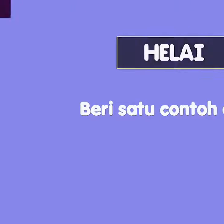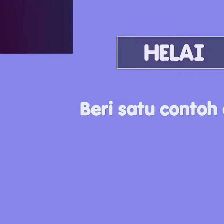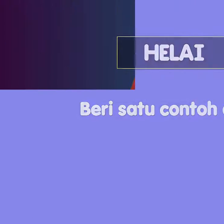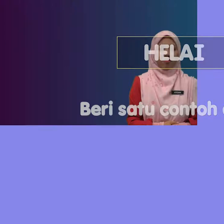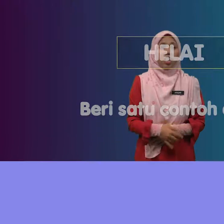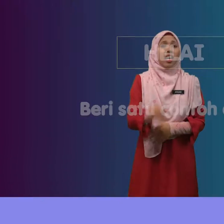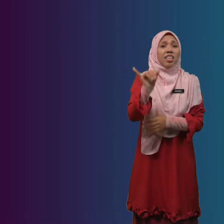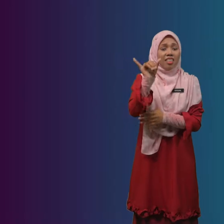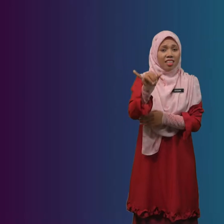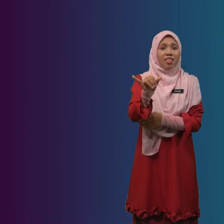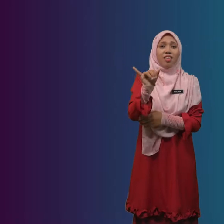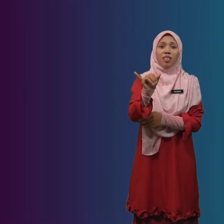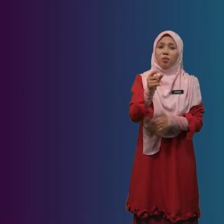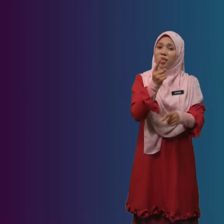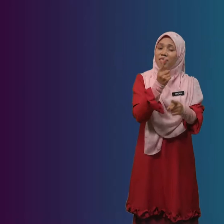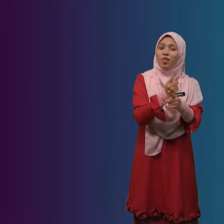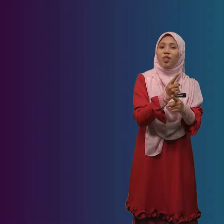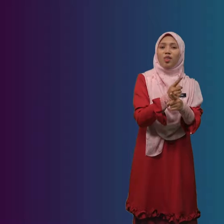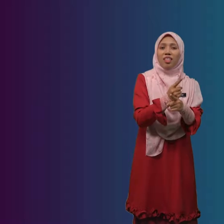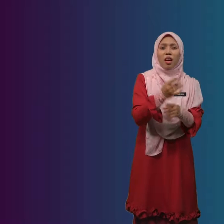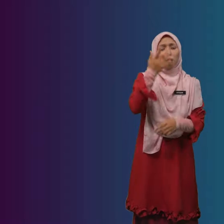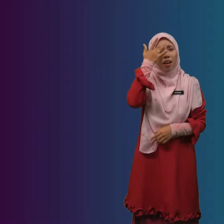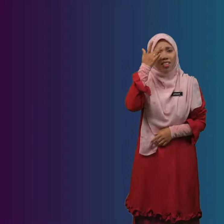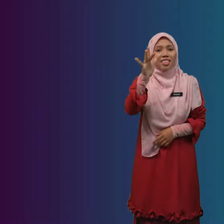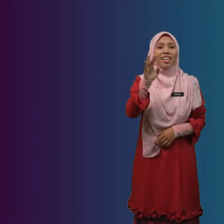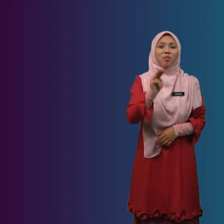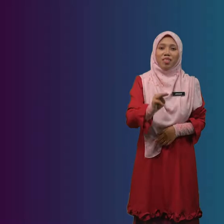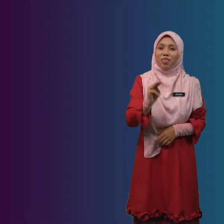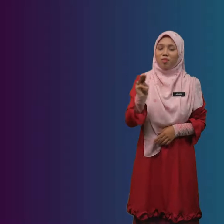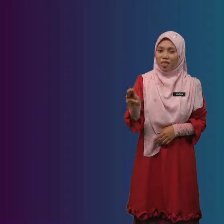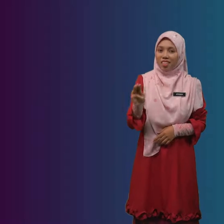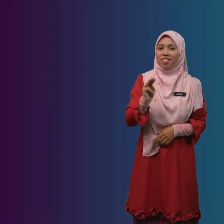Ya Betul Pandai Murid-murid